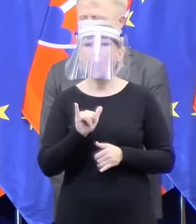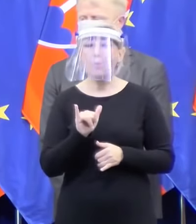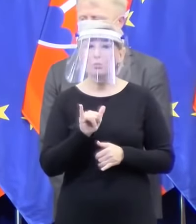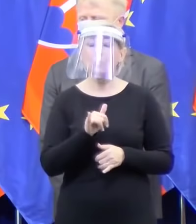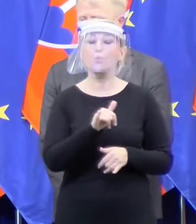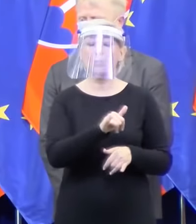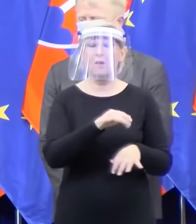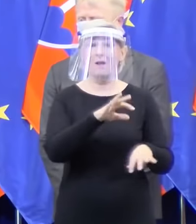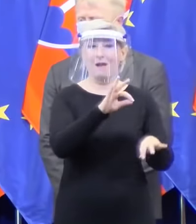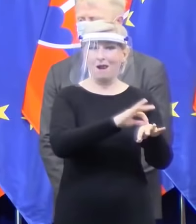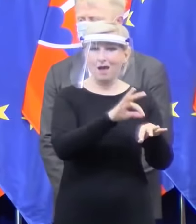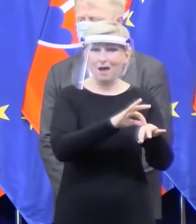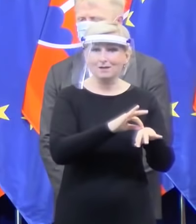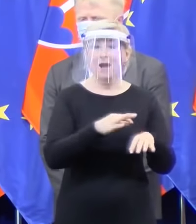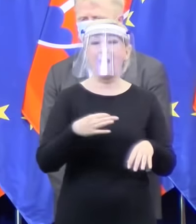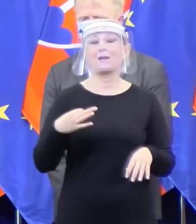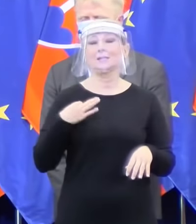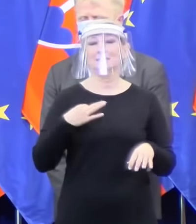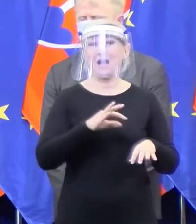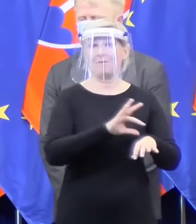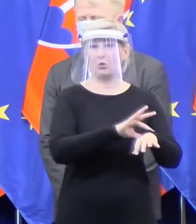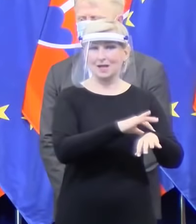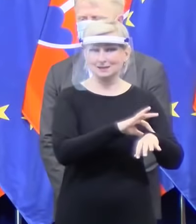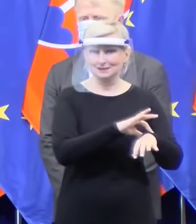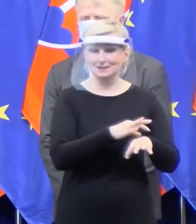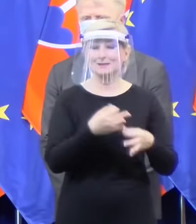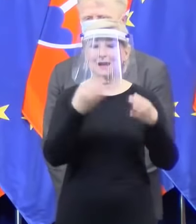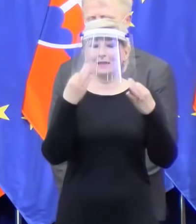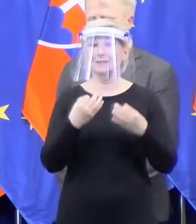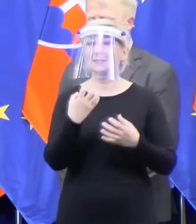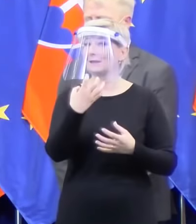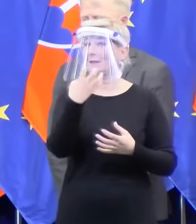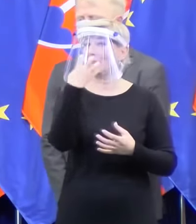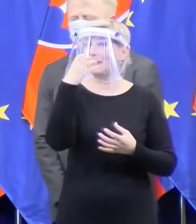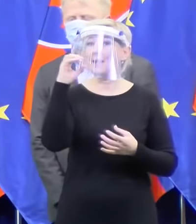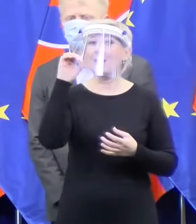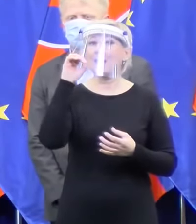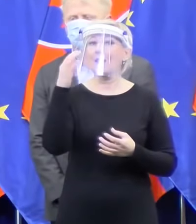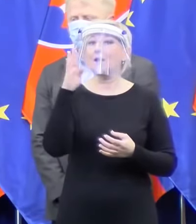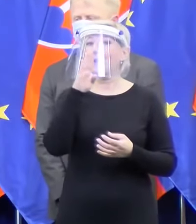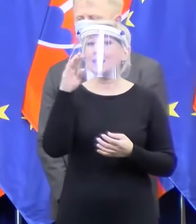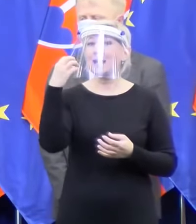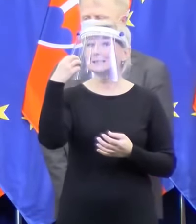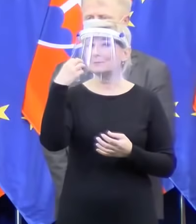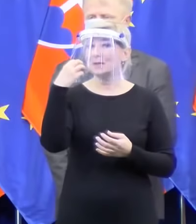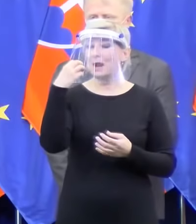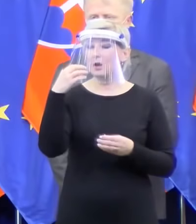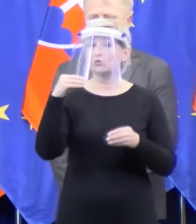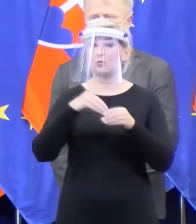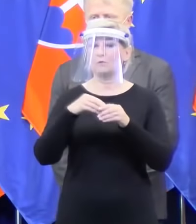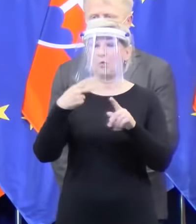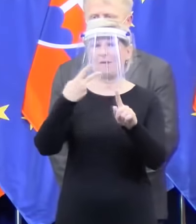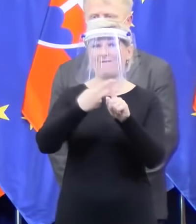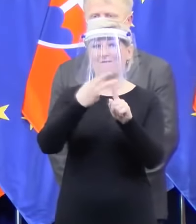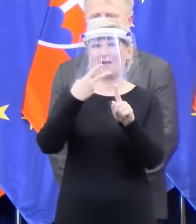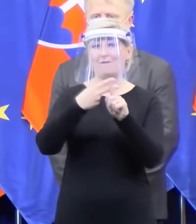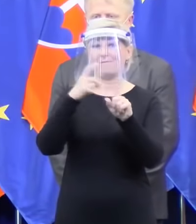relatívne jednoduchý respirátor. A toto je ten zázrak FFP3.